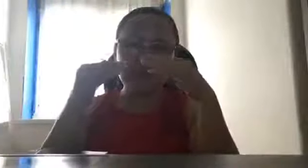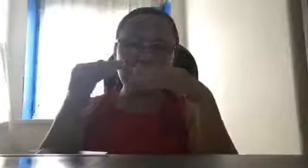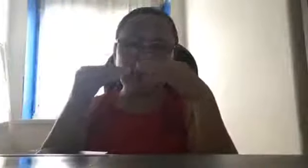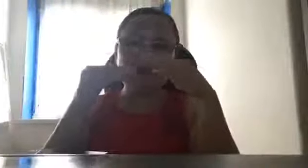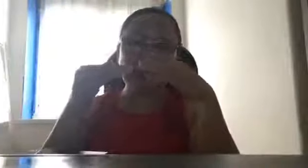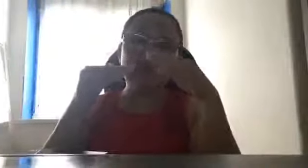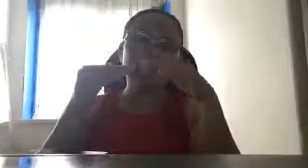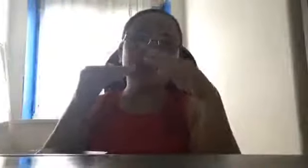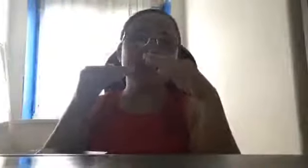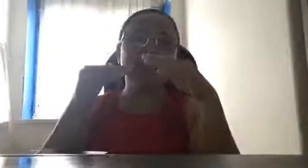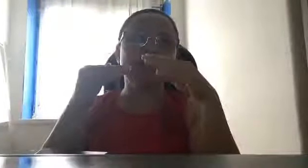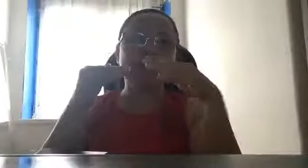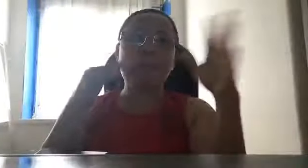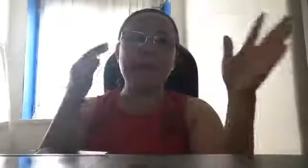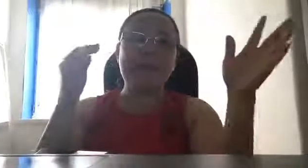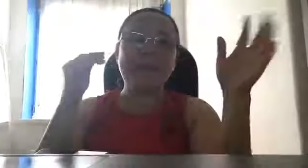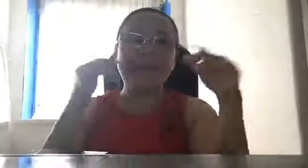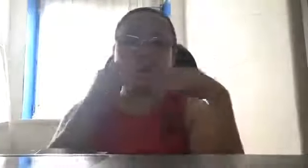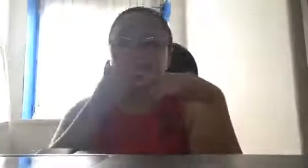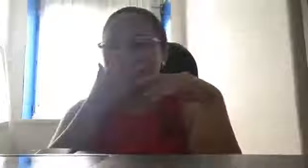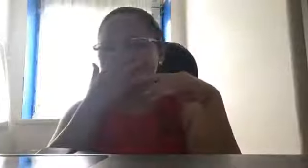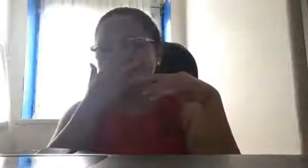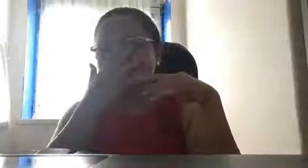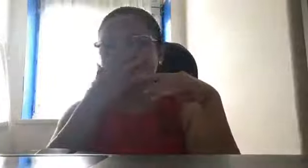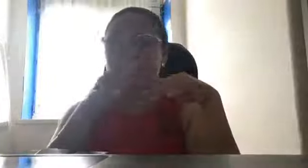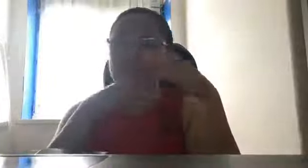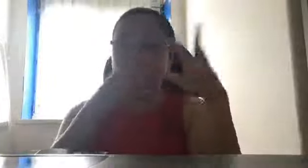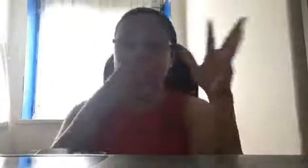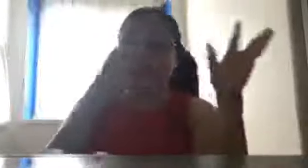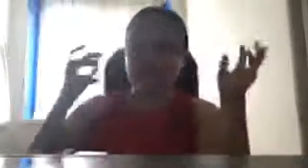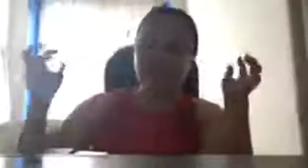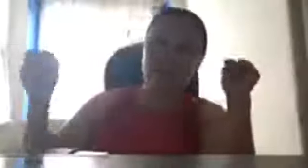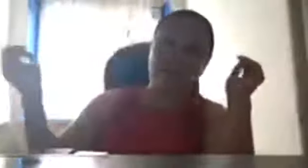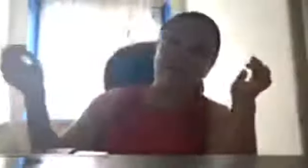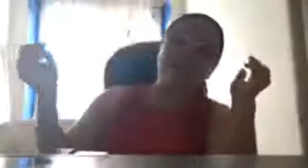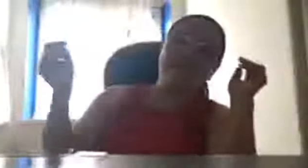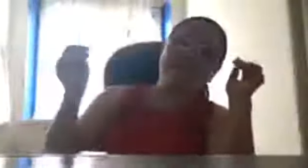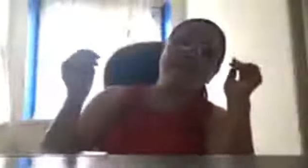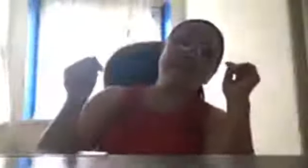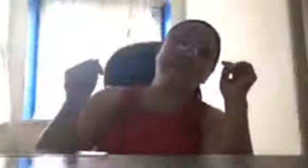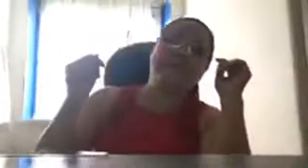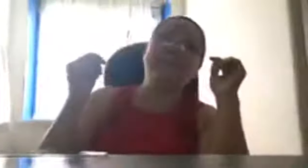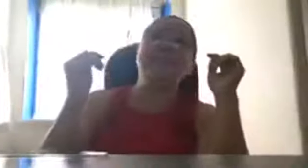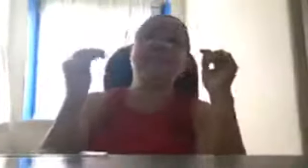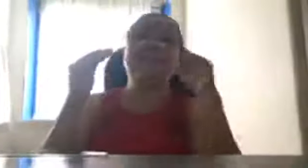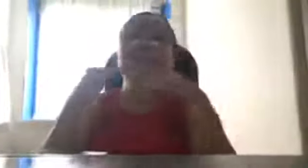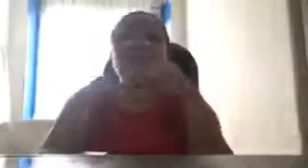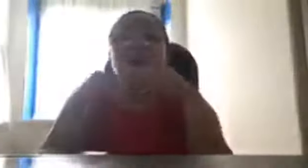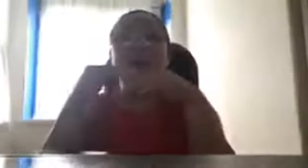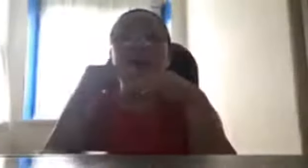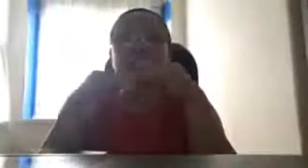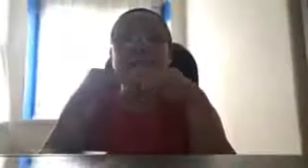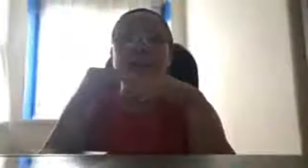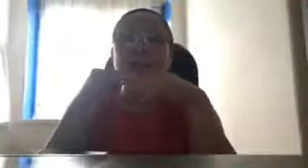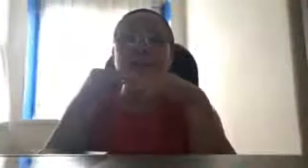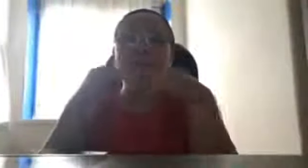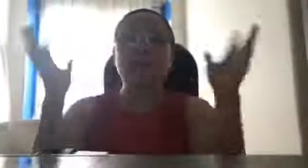doon, ang, ipapain namin, na maging detective, like, for example, and then, pero,